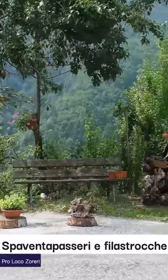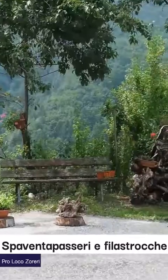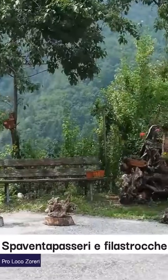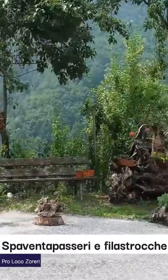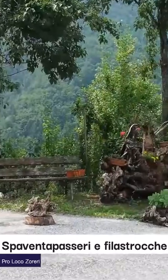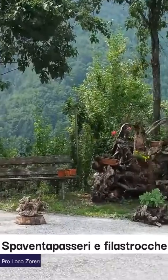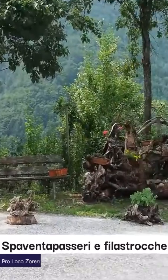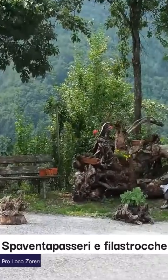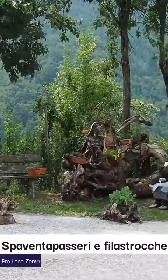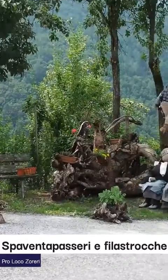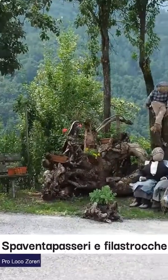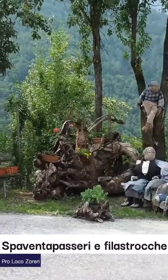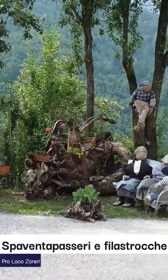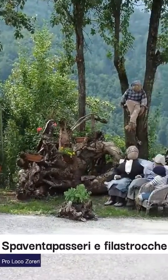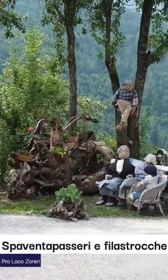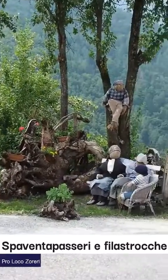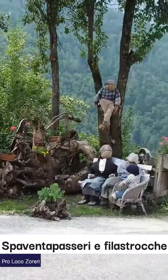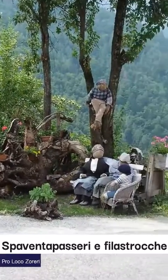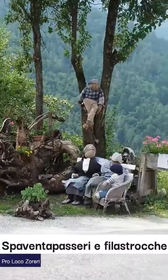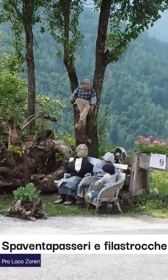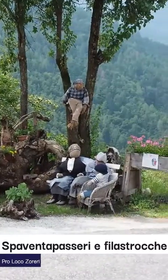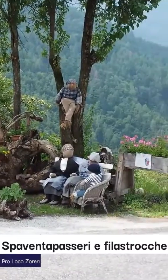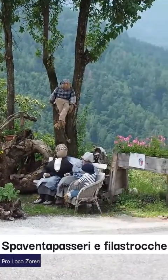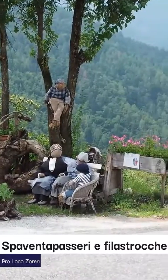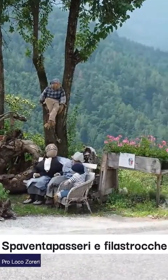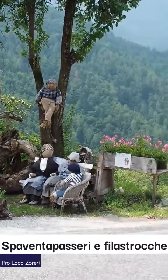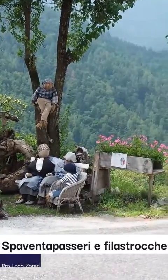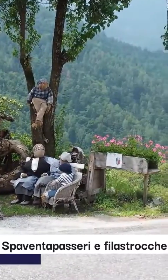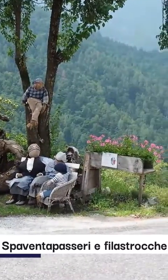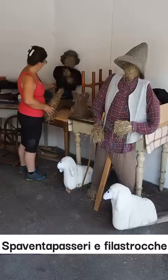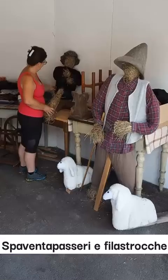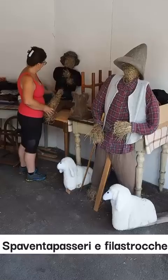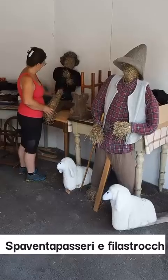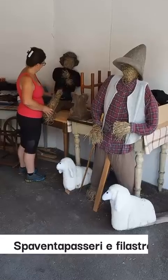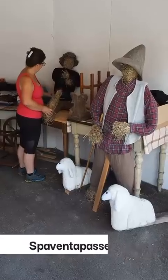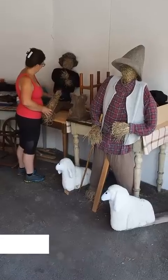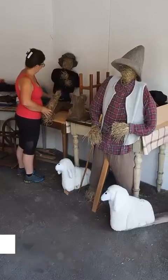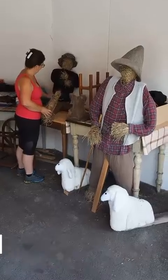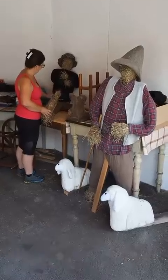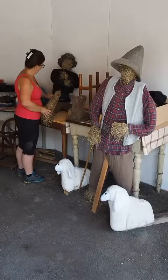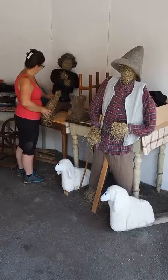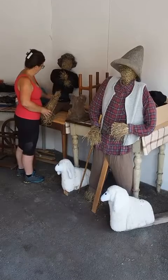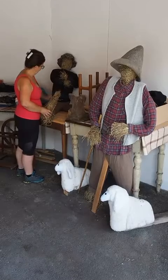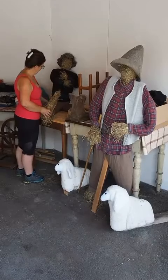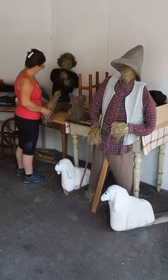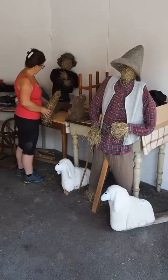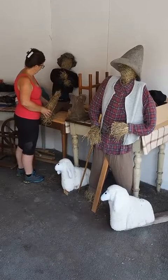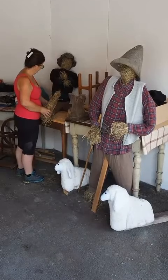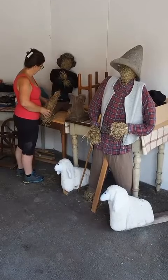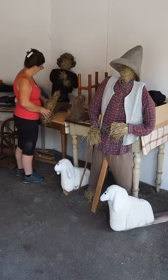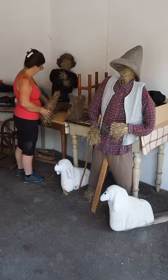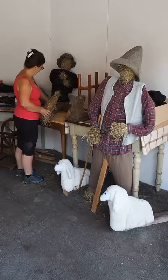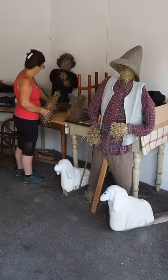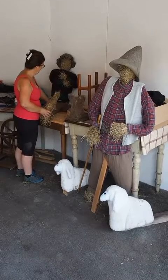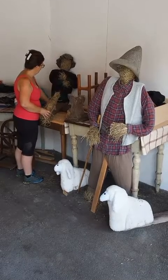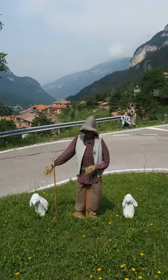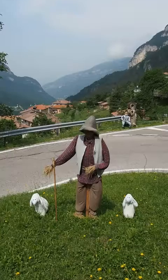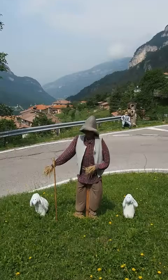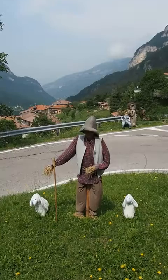valle. Lo abbiamo fatto con una sola iniziativa, gli spaventapasseri e le filastrocche trentine. Una filastrocca, uno